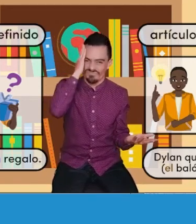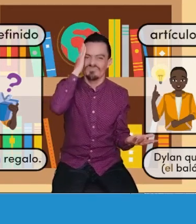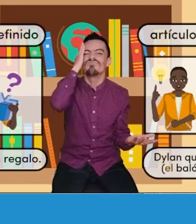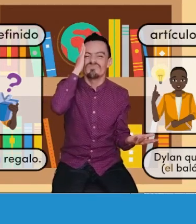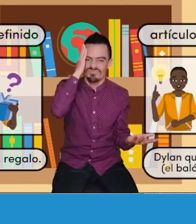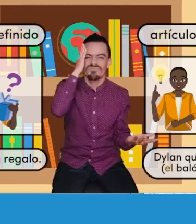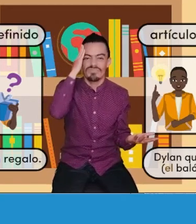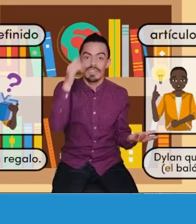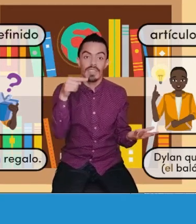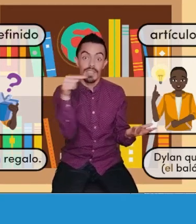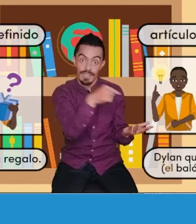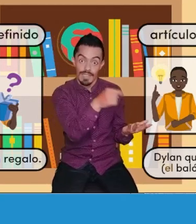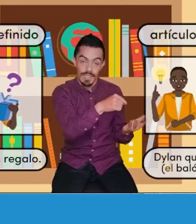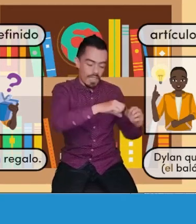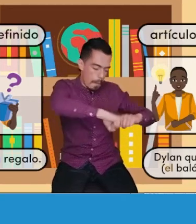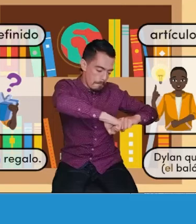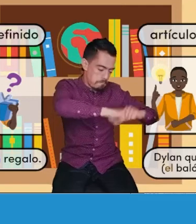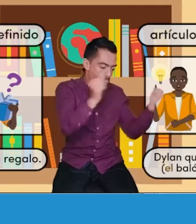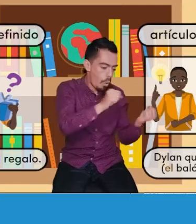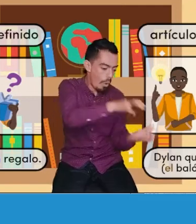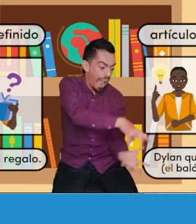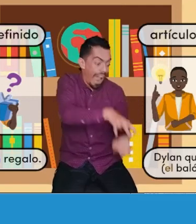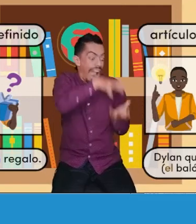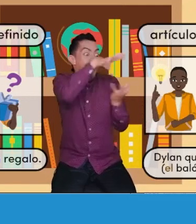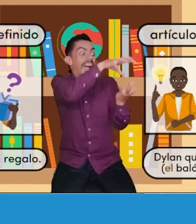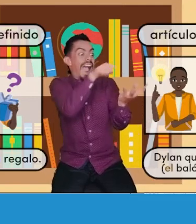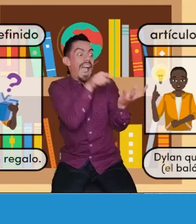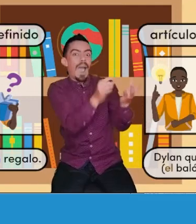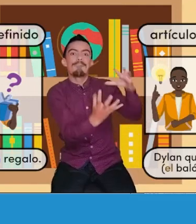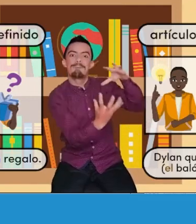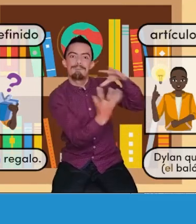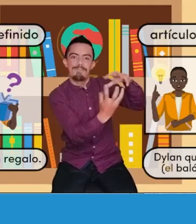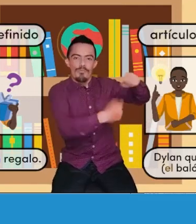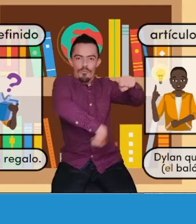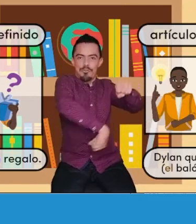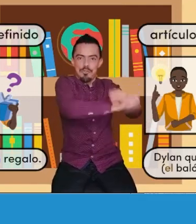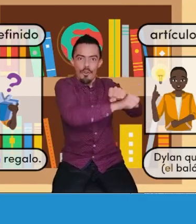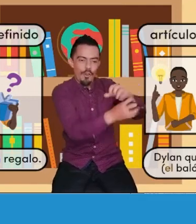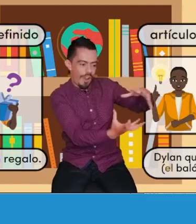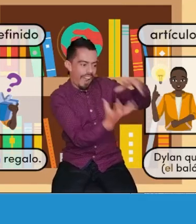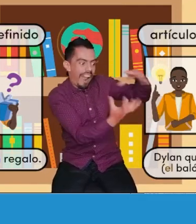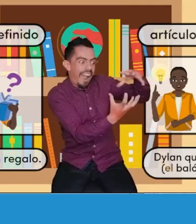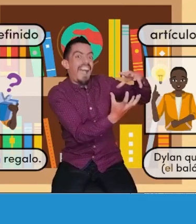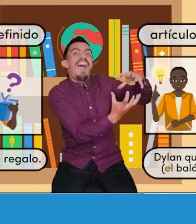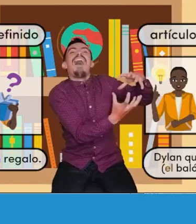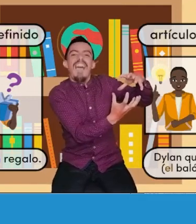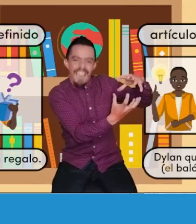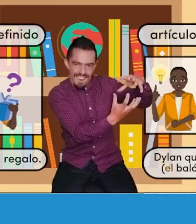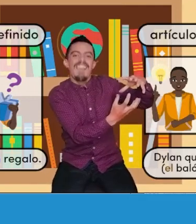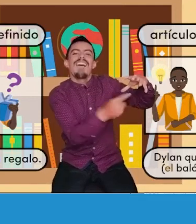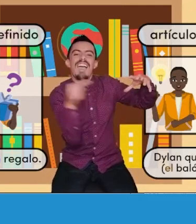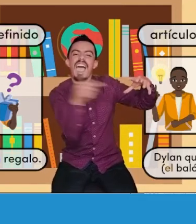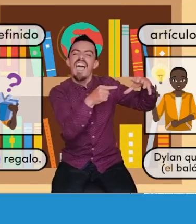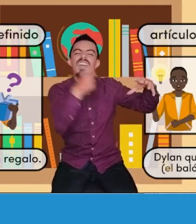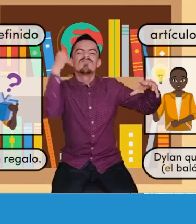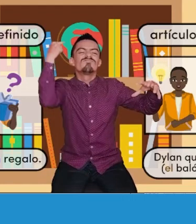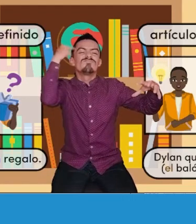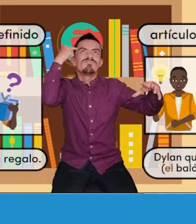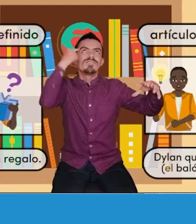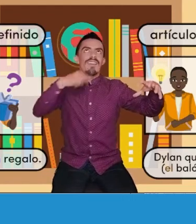regalo, sabe quién se lo dio y sabe qué es el regalo en particular. Que en este caso del ejemplo es un balón de fútbol. Por eso